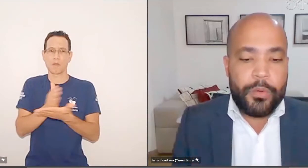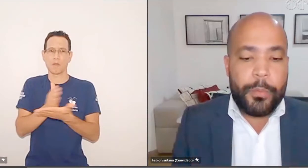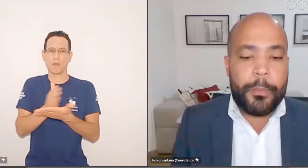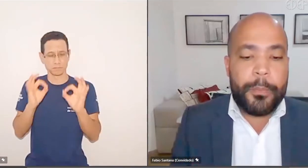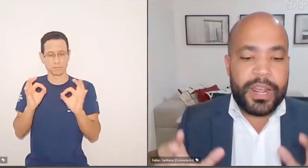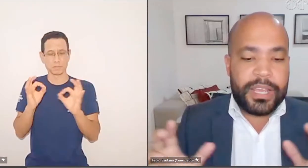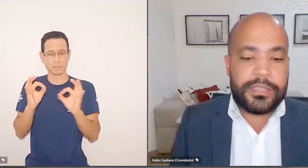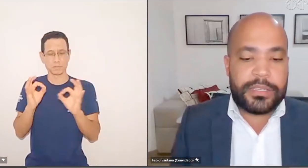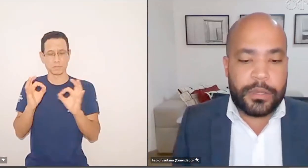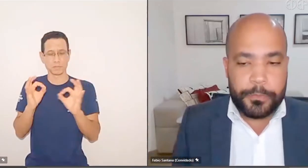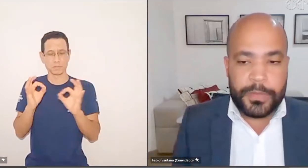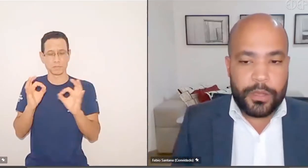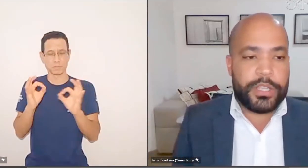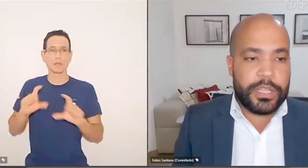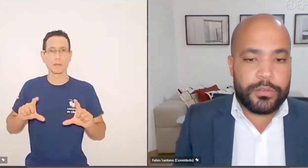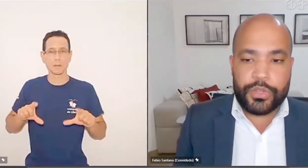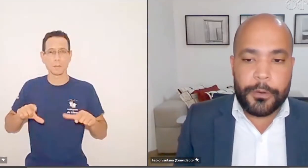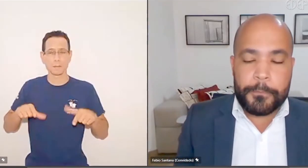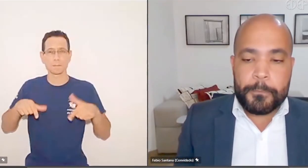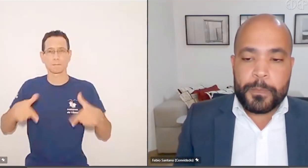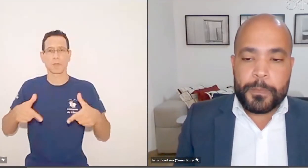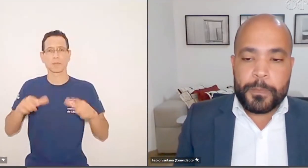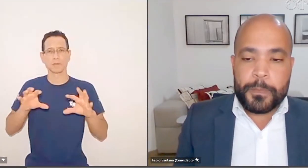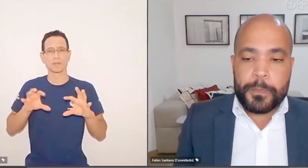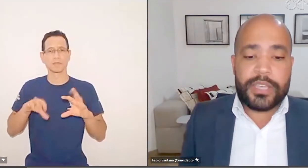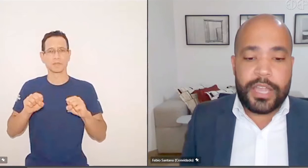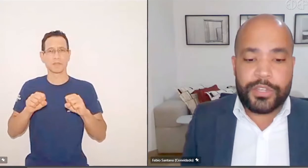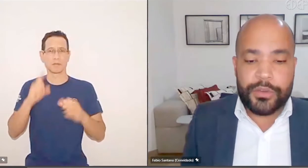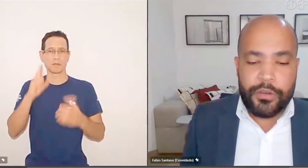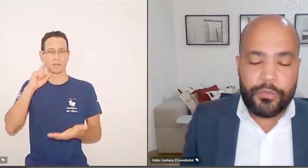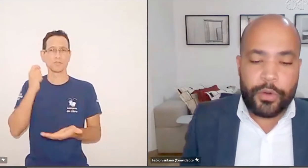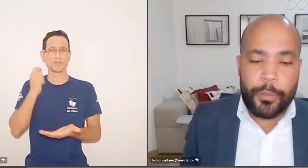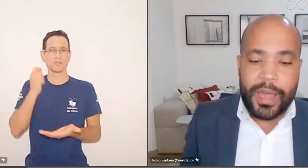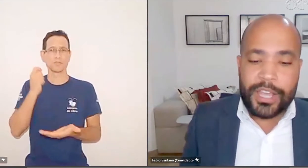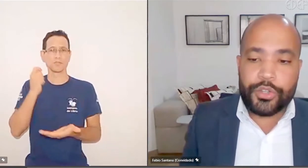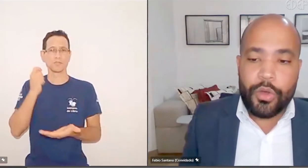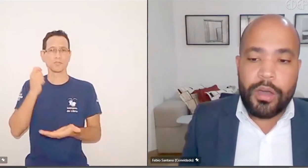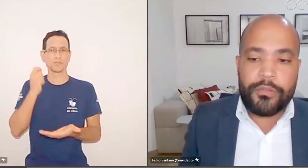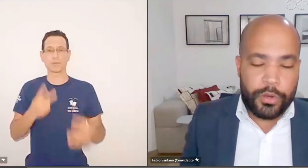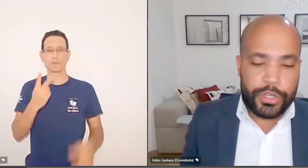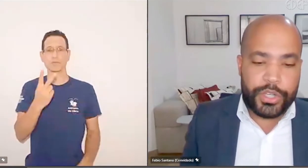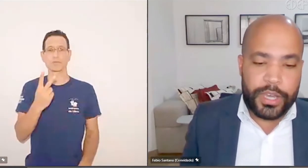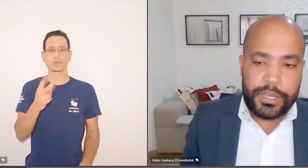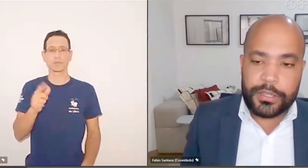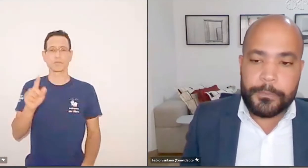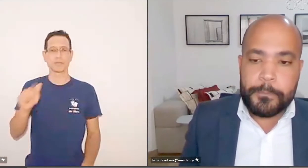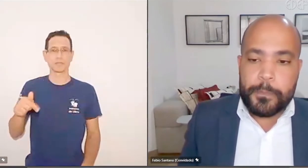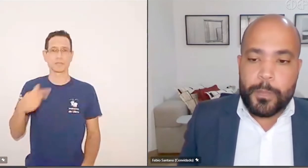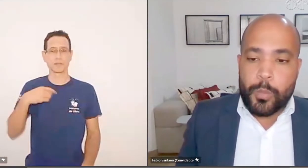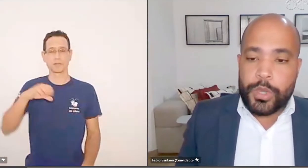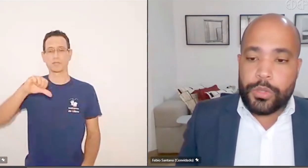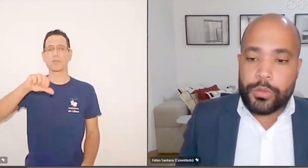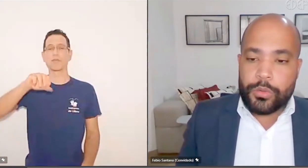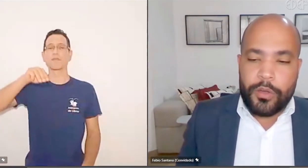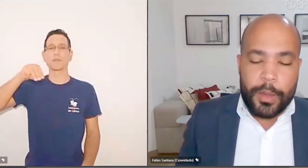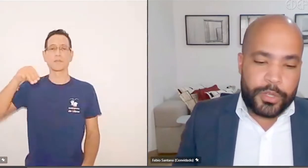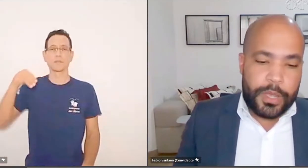com empenho para aquisição, né, em decorrência da decisão judicial. Em 2017, foram mais de 9 milhões de reais, né,